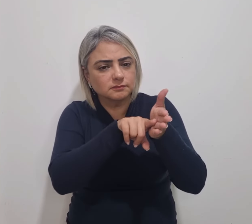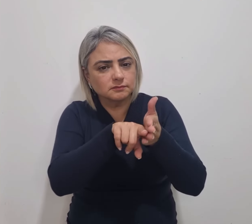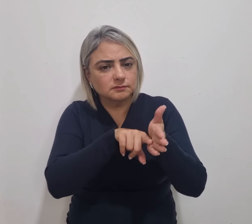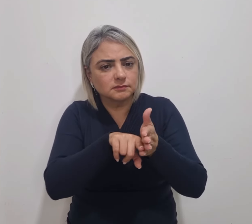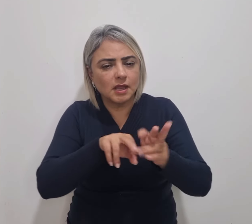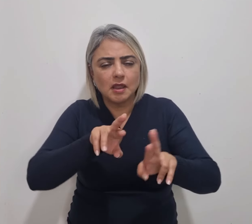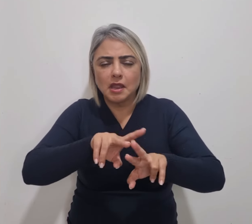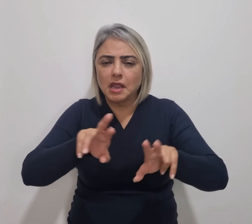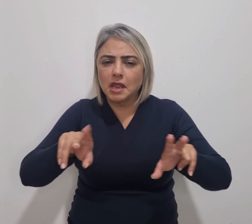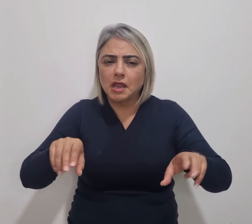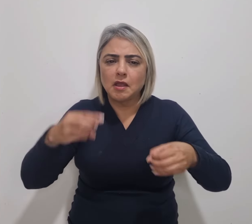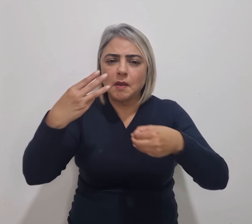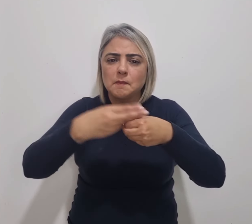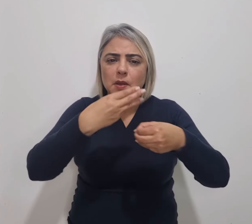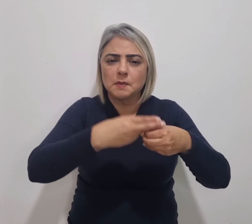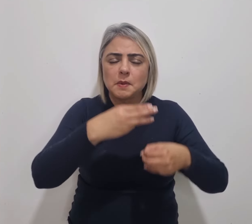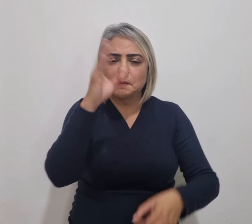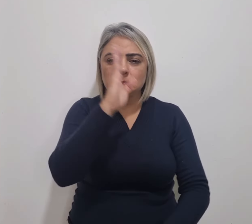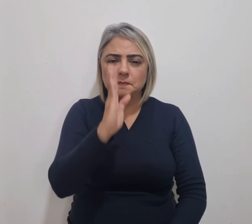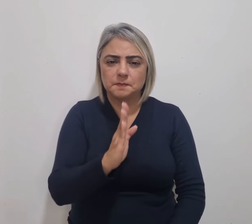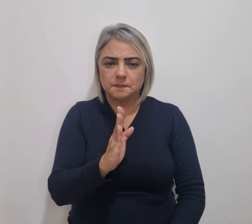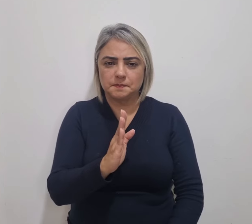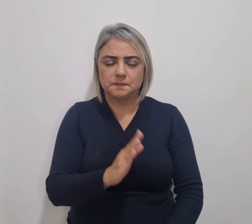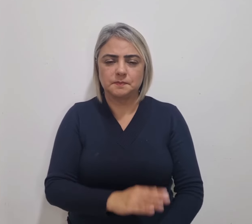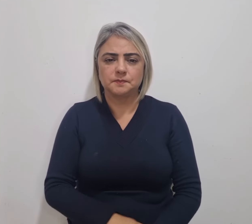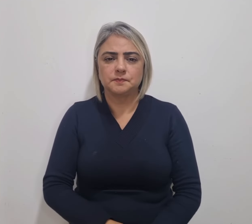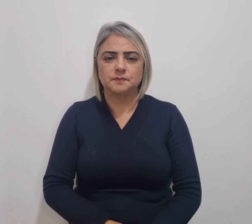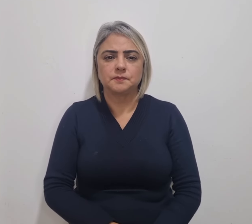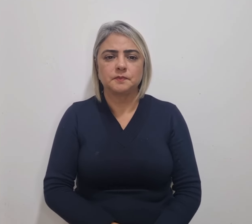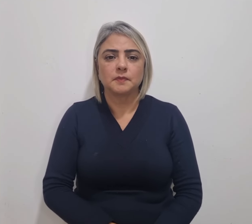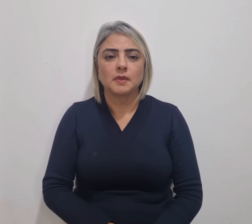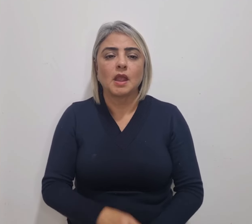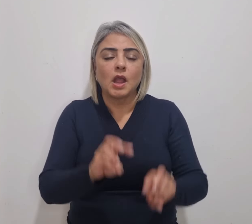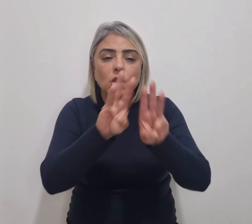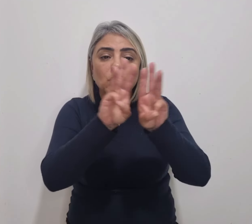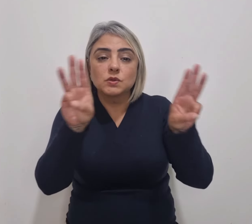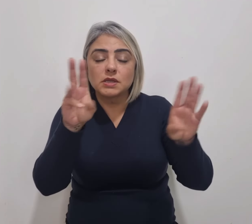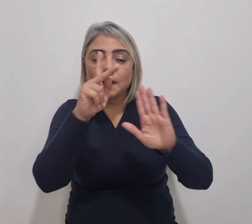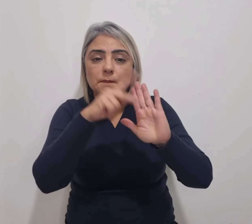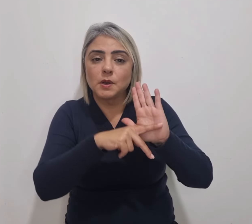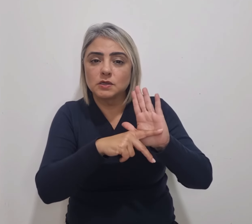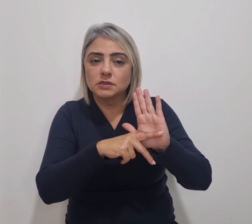diversos municípios brasileiros. No site do projeto www